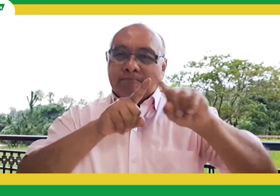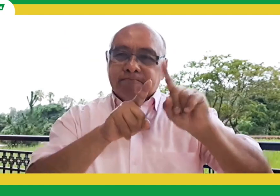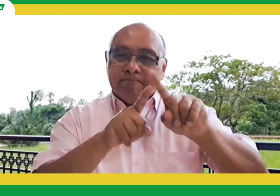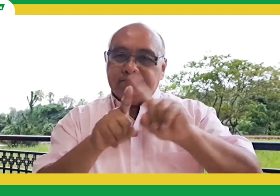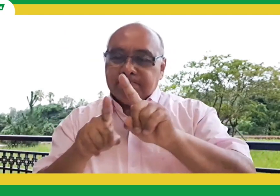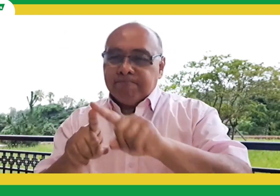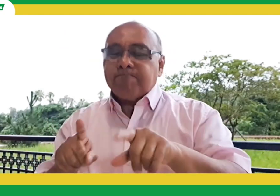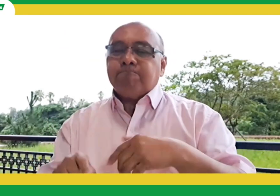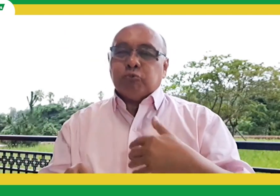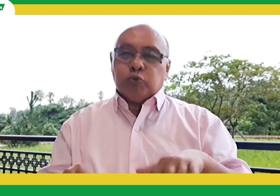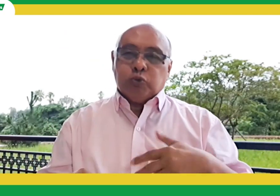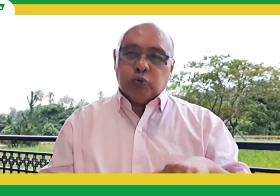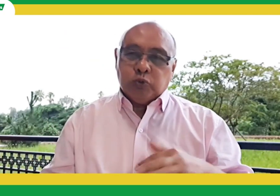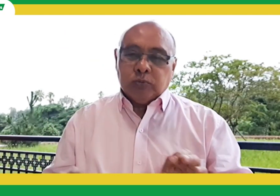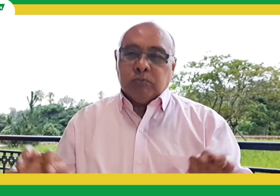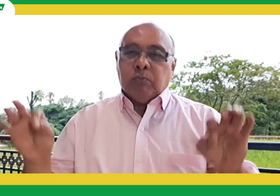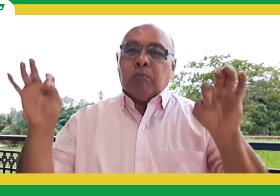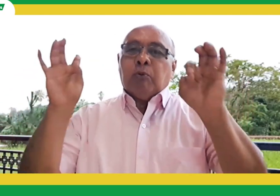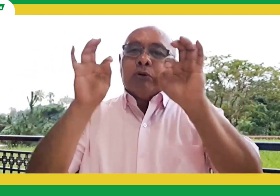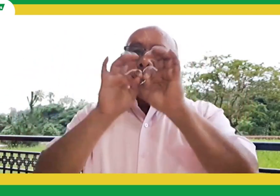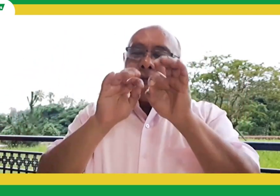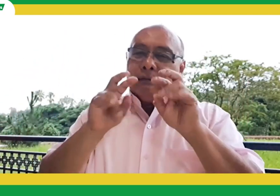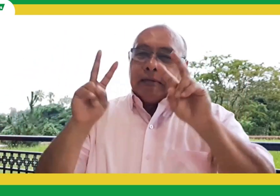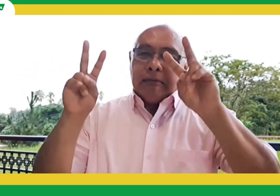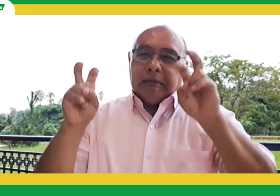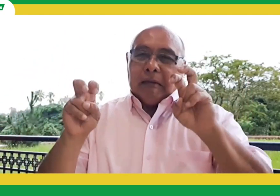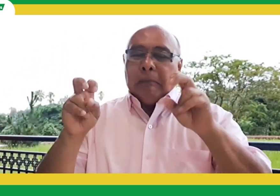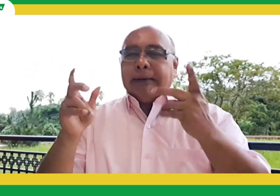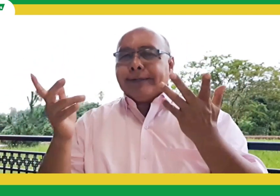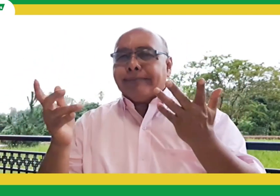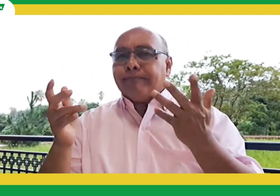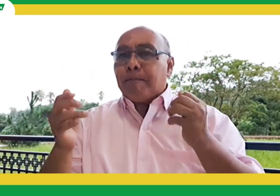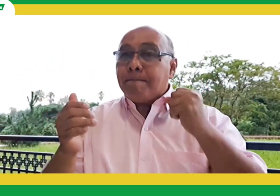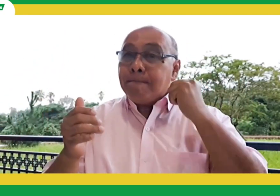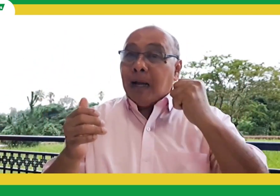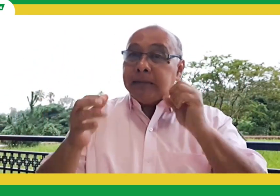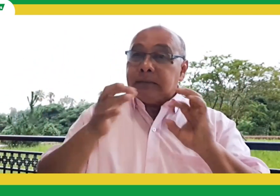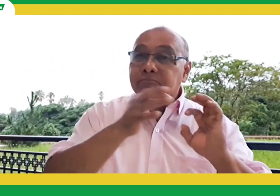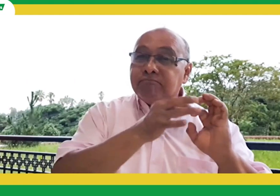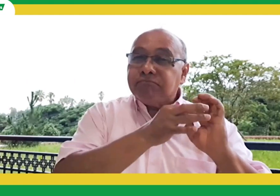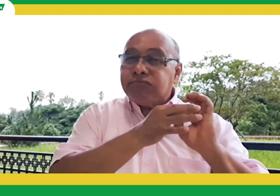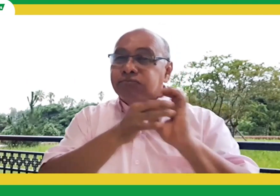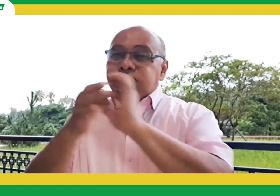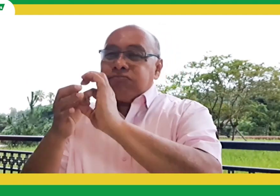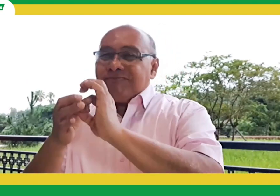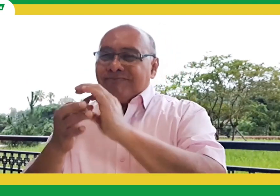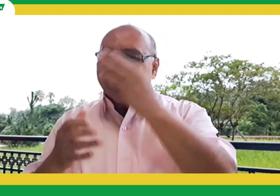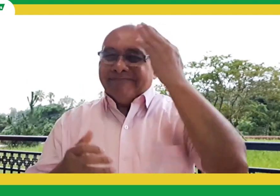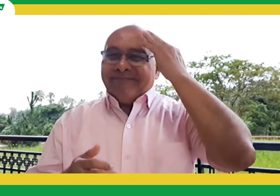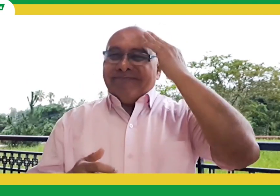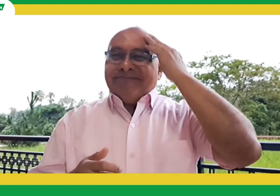gran relevancia, y algunos en relación a situaciones como la anterior pandemia del COVID,